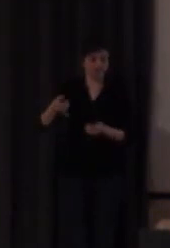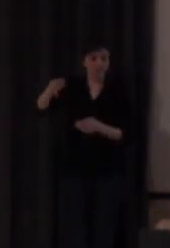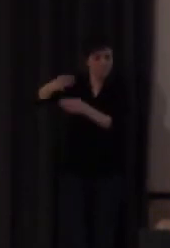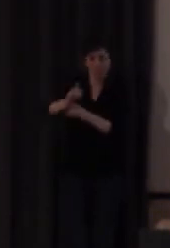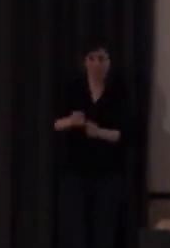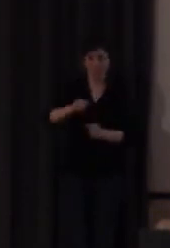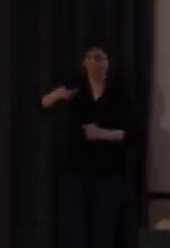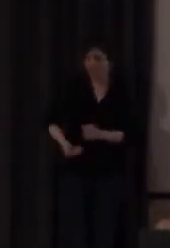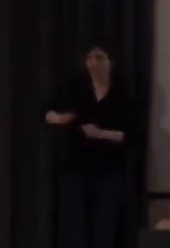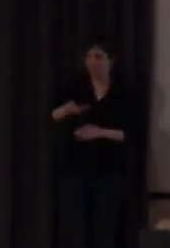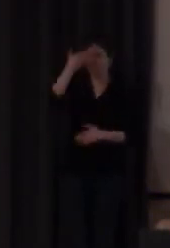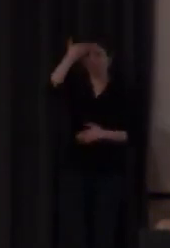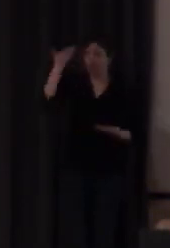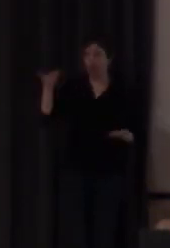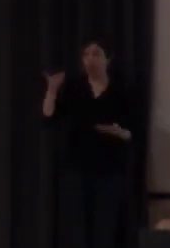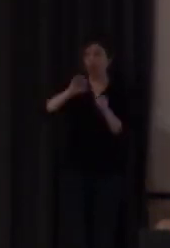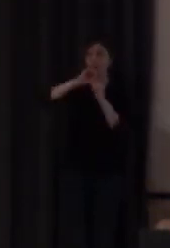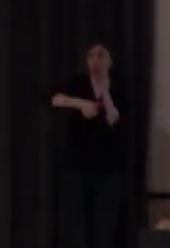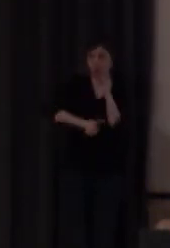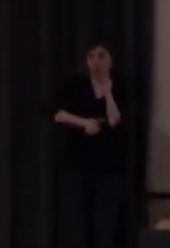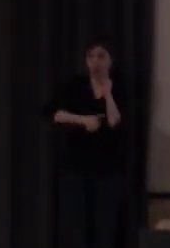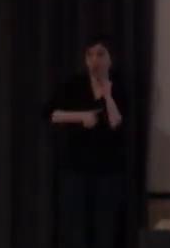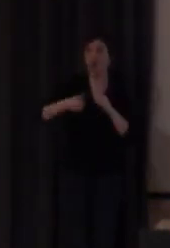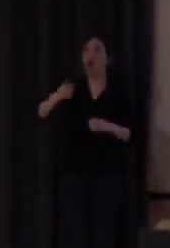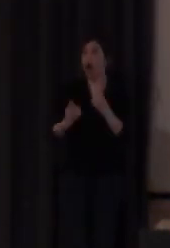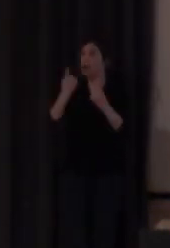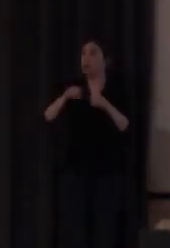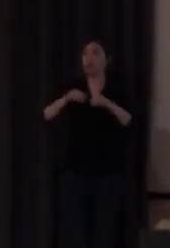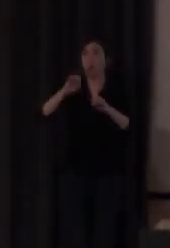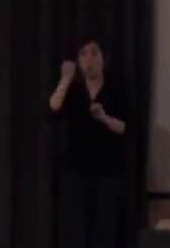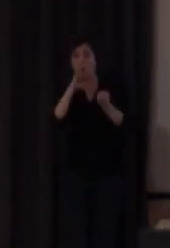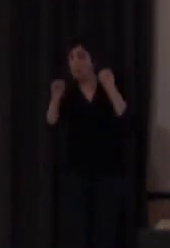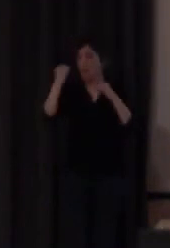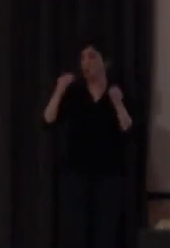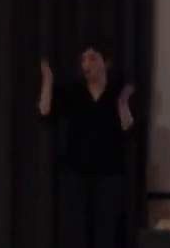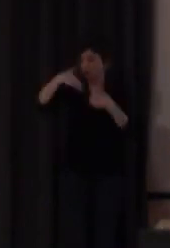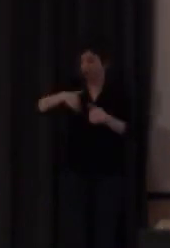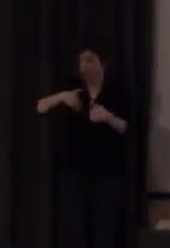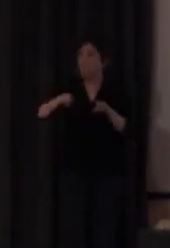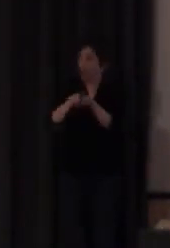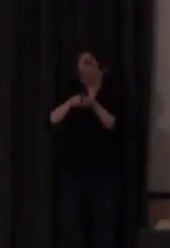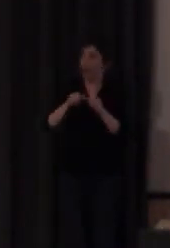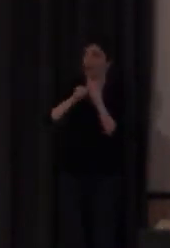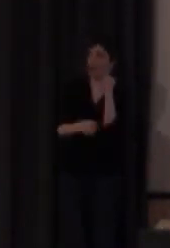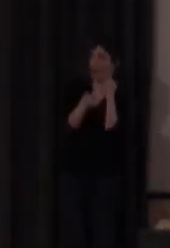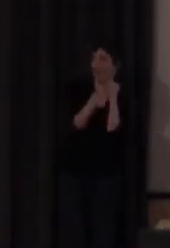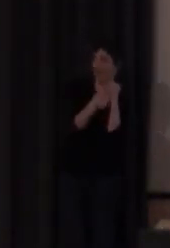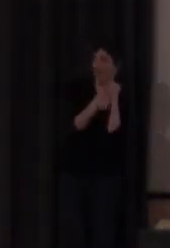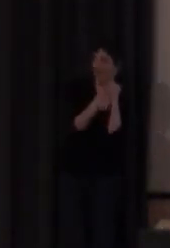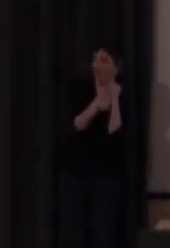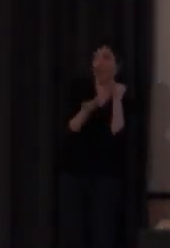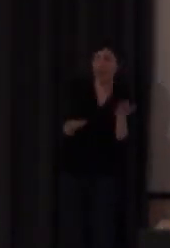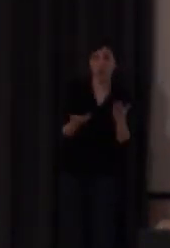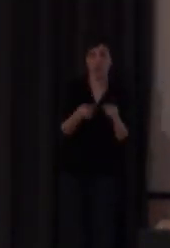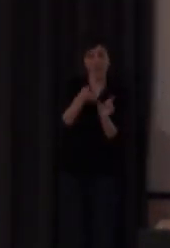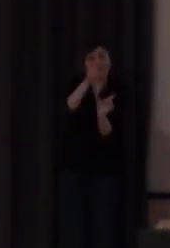signos con configuración y sin movimiento alguno perfectamente elegibles con este sistema a lo cual la sílaba